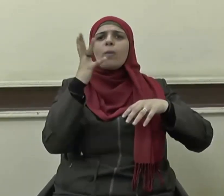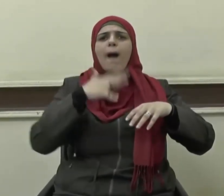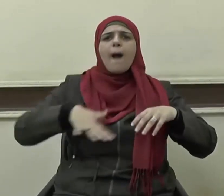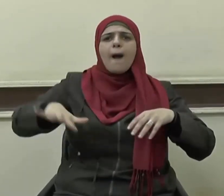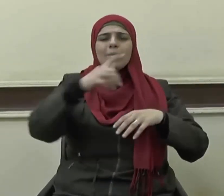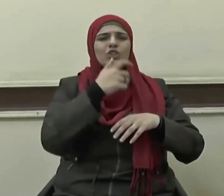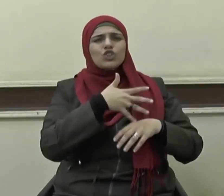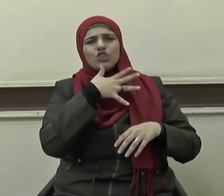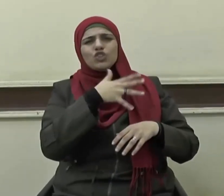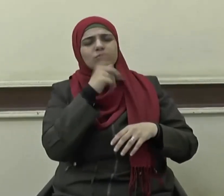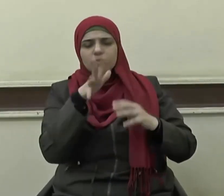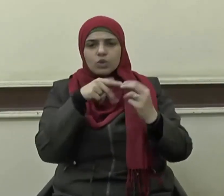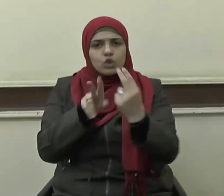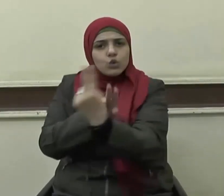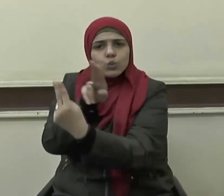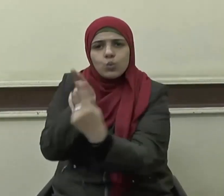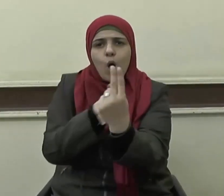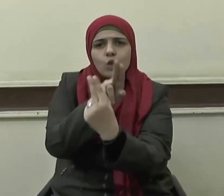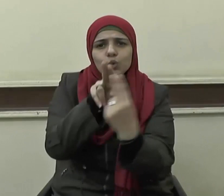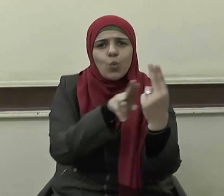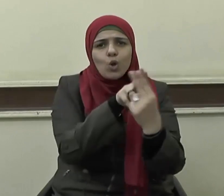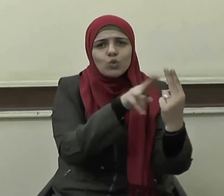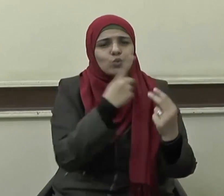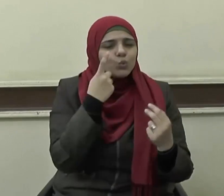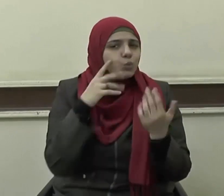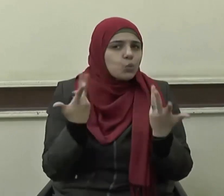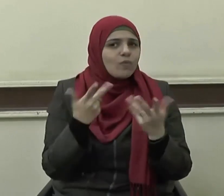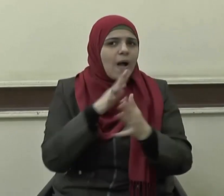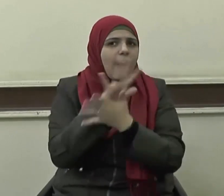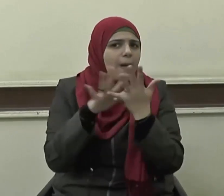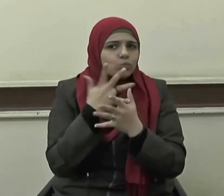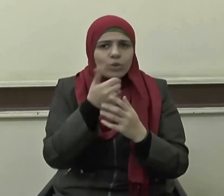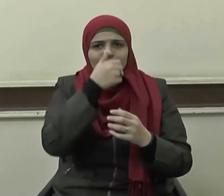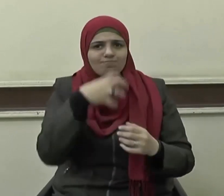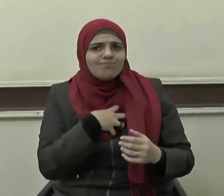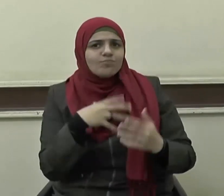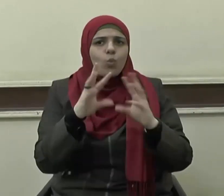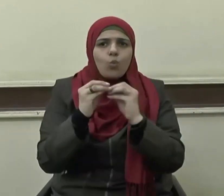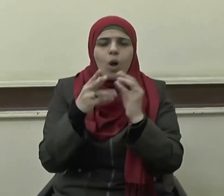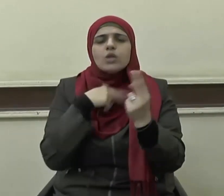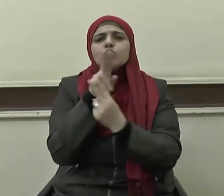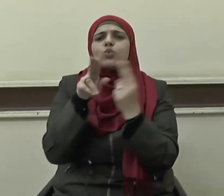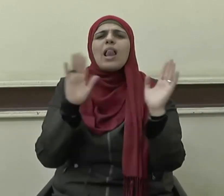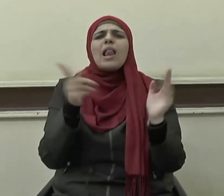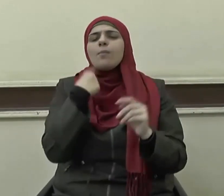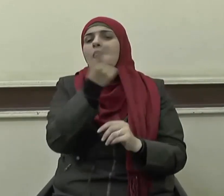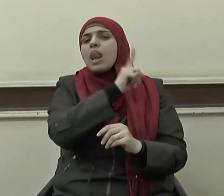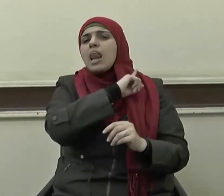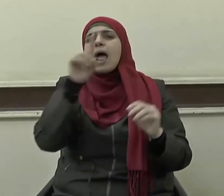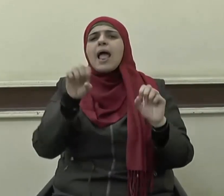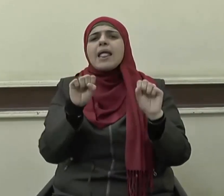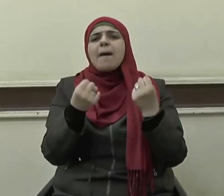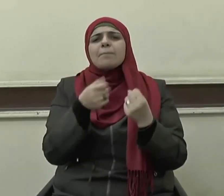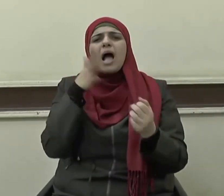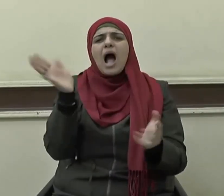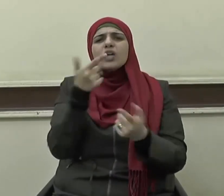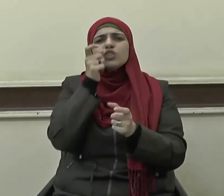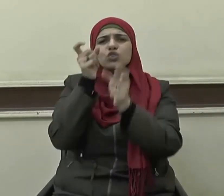ويستشيرهم في كل الأمور ويقول لا يمنع أحدا منكم حداثة